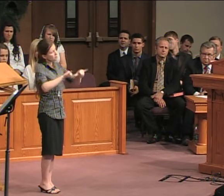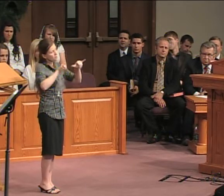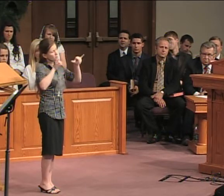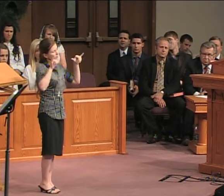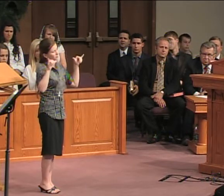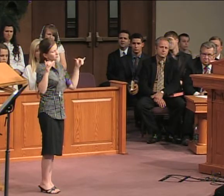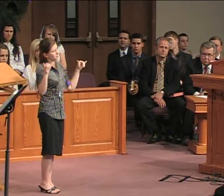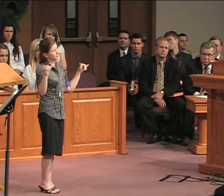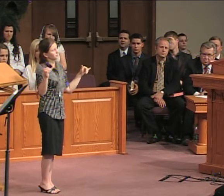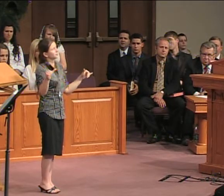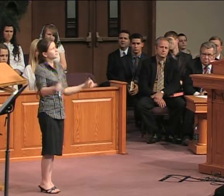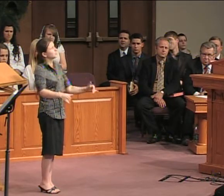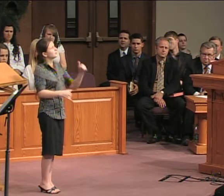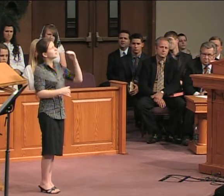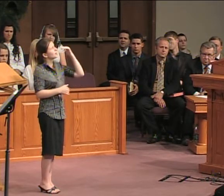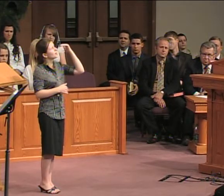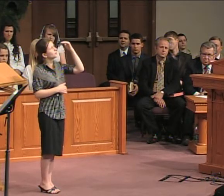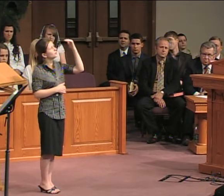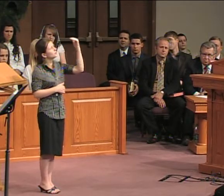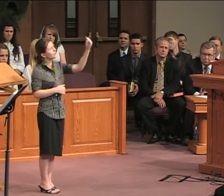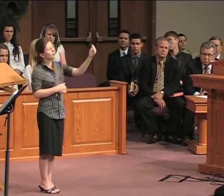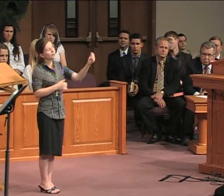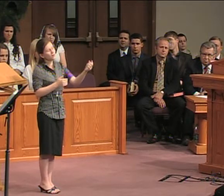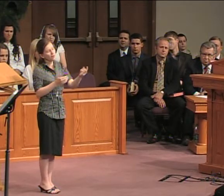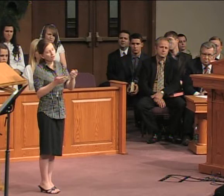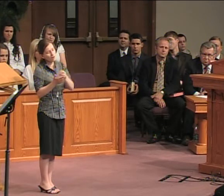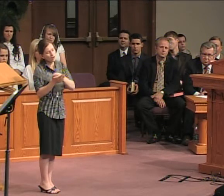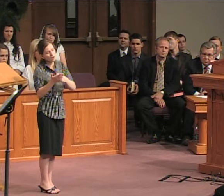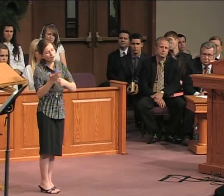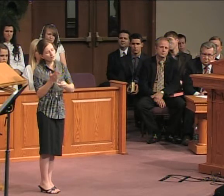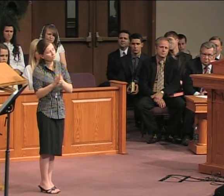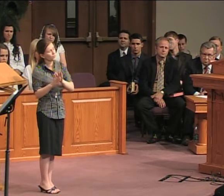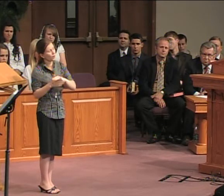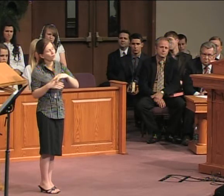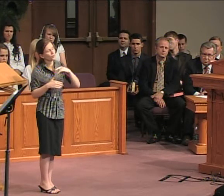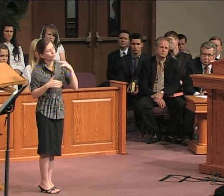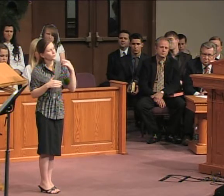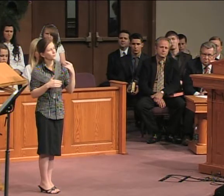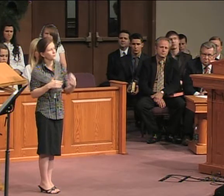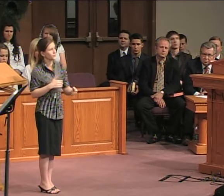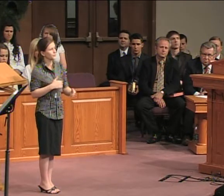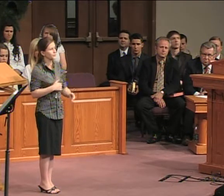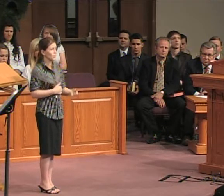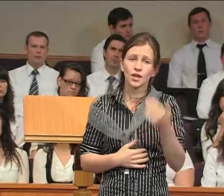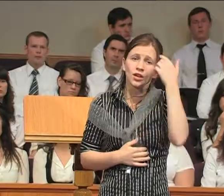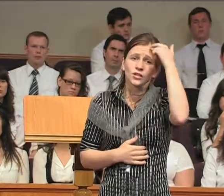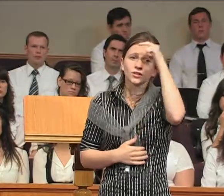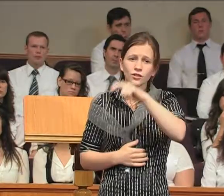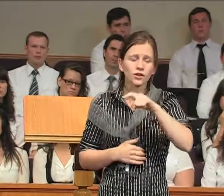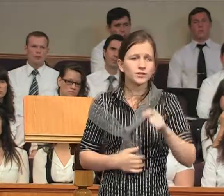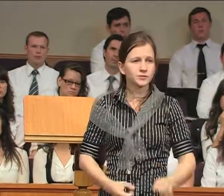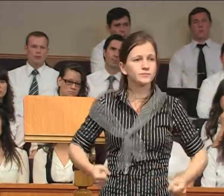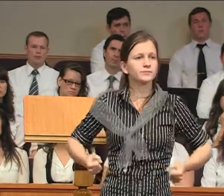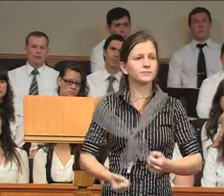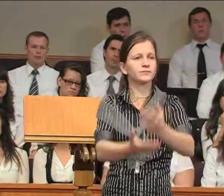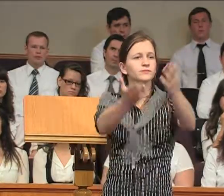Посыпая в мои раны солью, Но те, кому